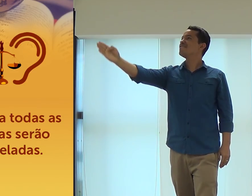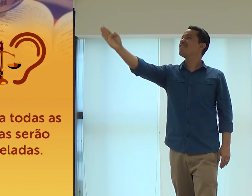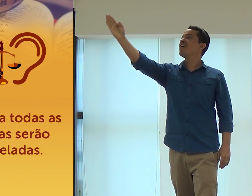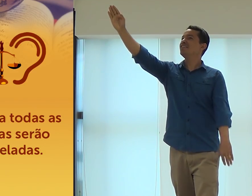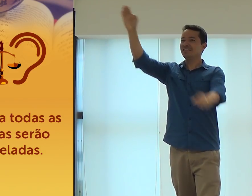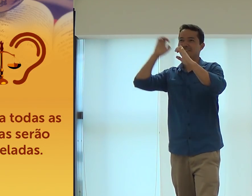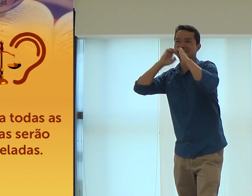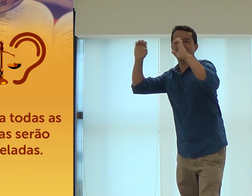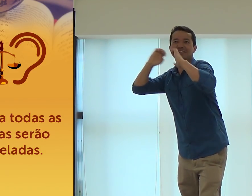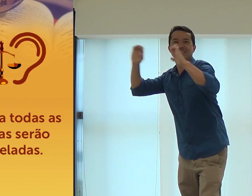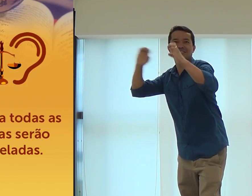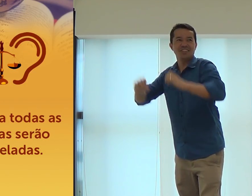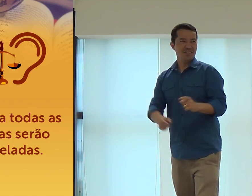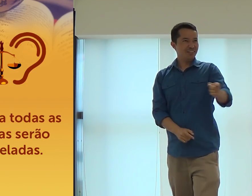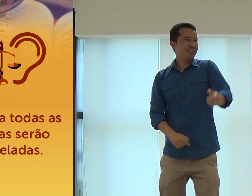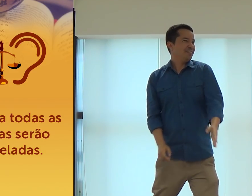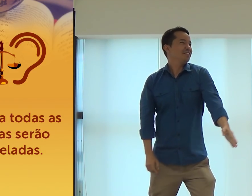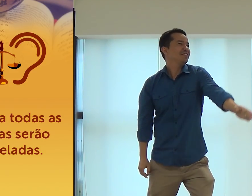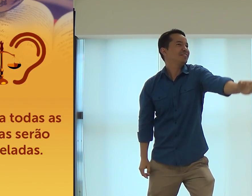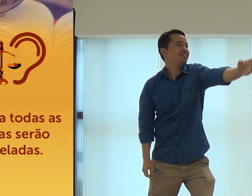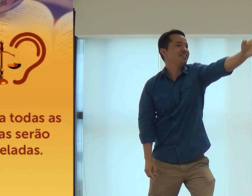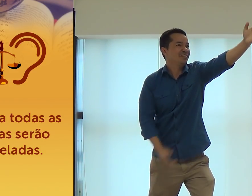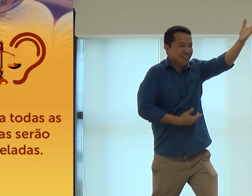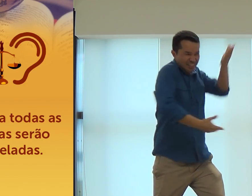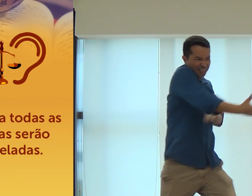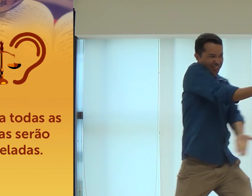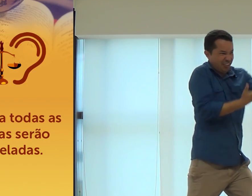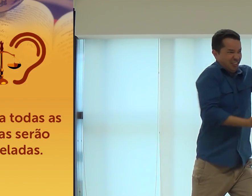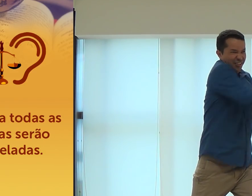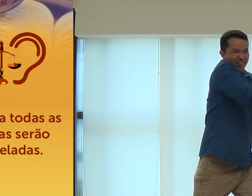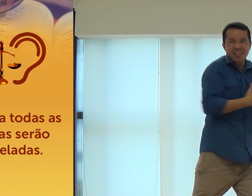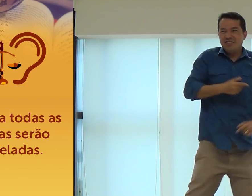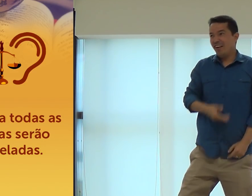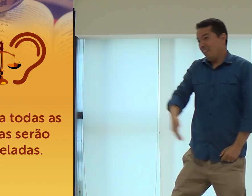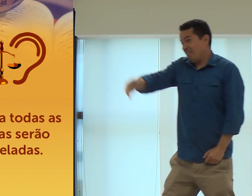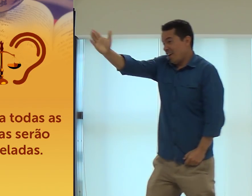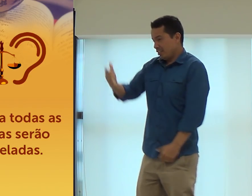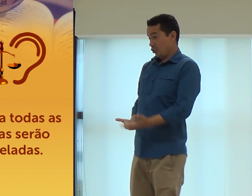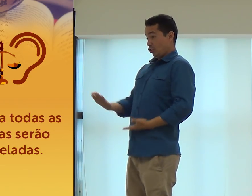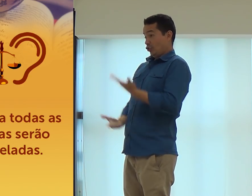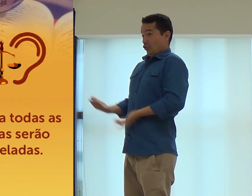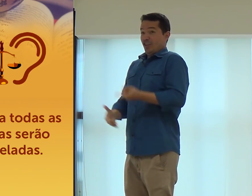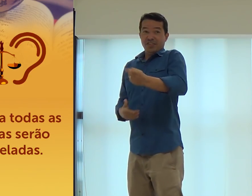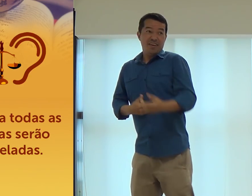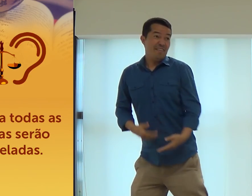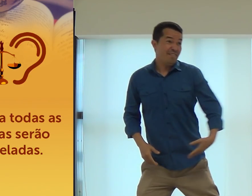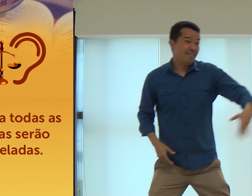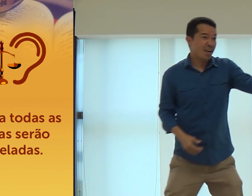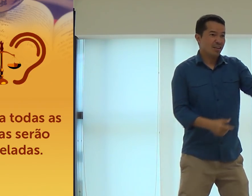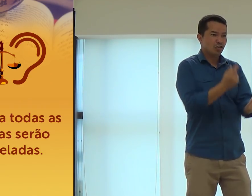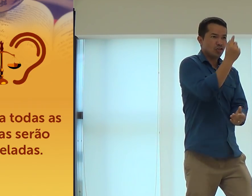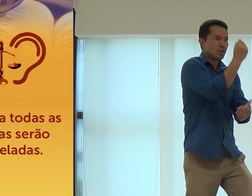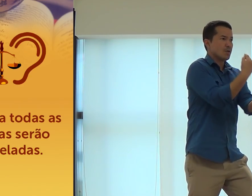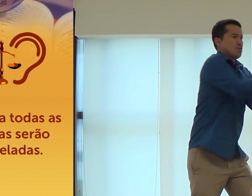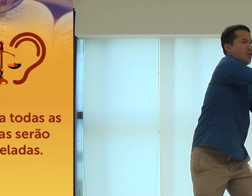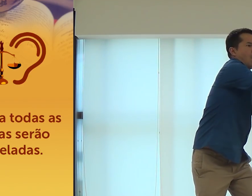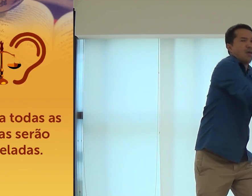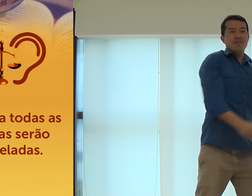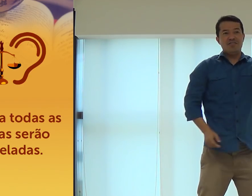Aí, tá lá você evangelizando, né? Tá lá você servindo. Tá lá, né? Você fazendo as coisas.